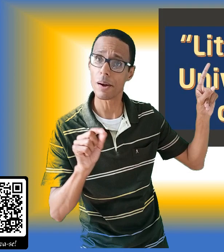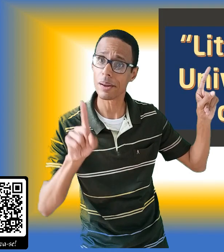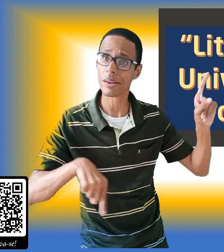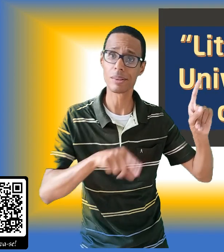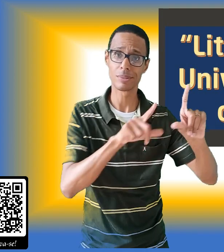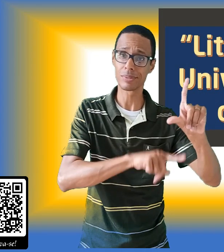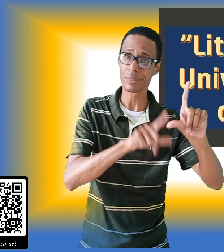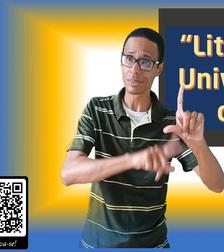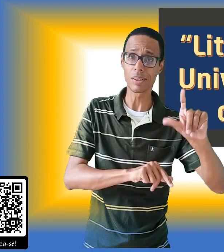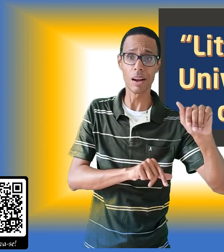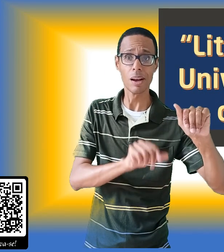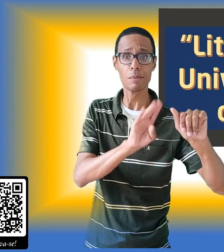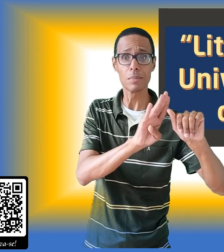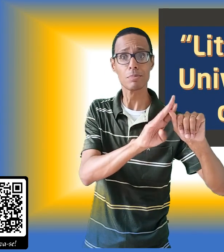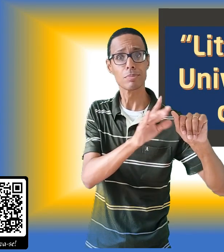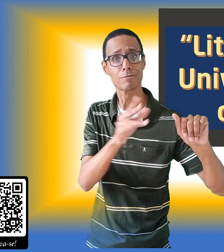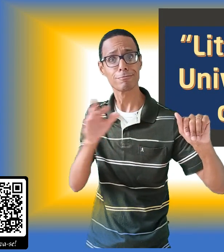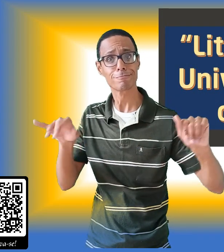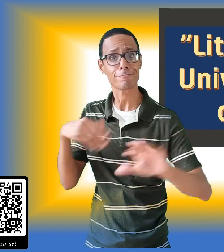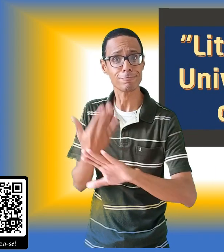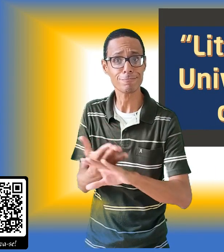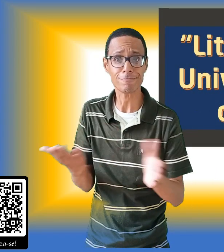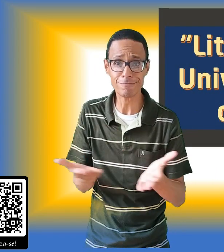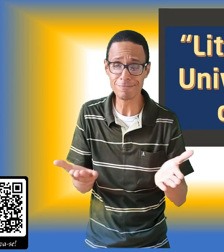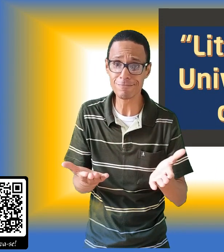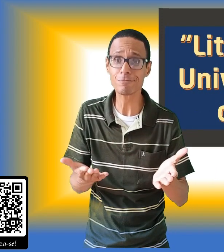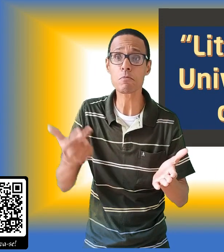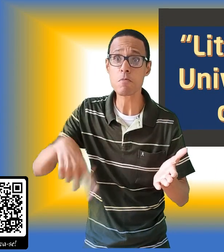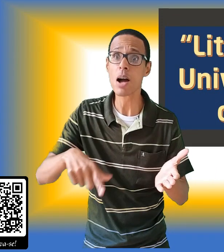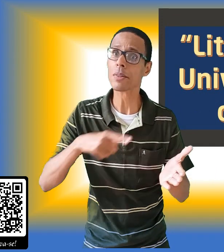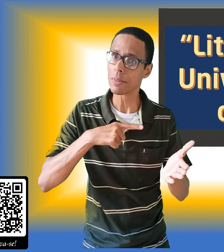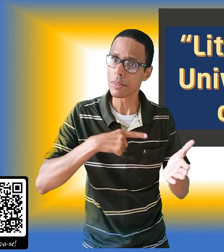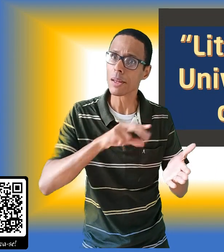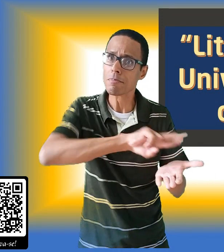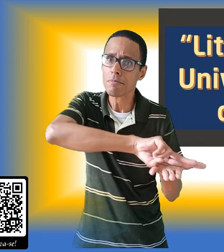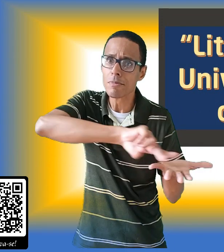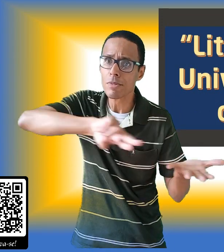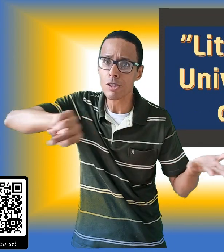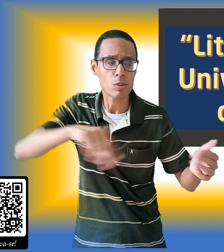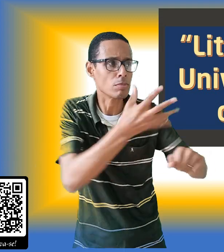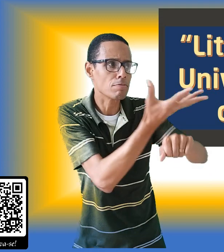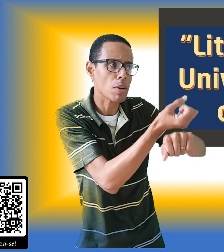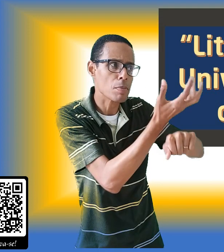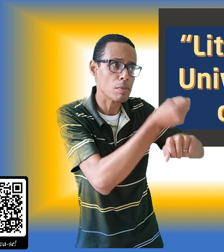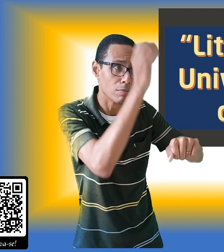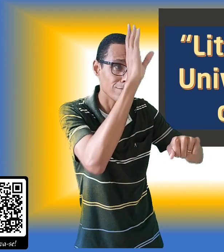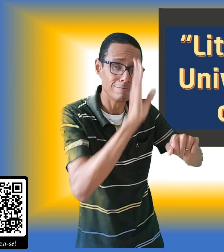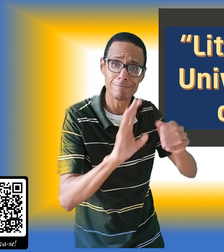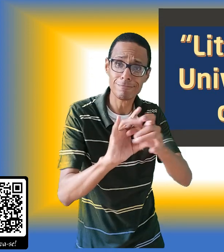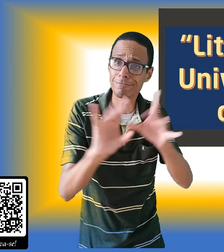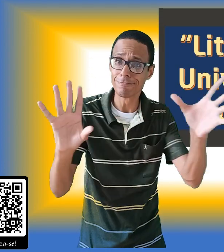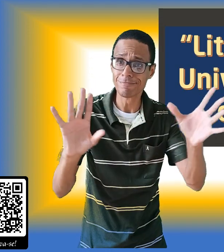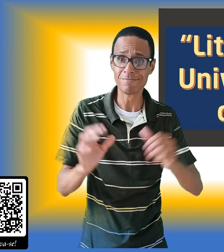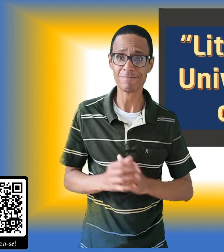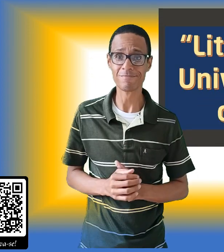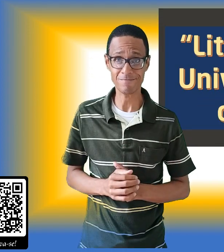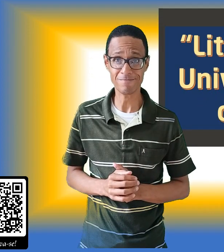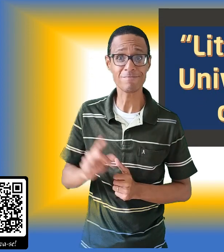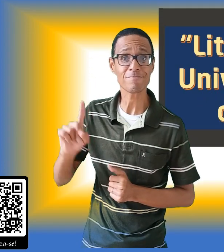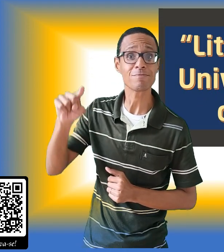acima, você vai encontrar as outras letras que já foram apresentadas e aproveite para baixar os títulos gratuitos.